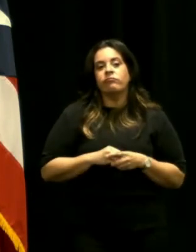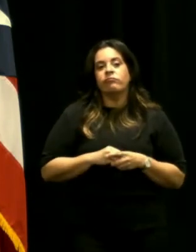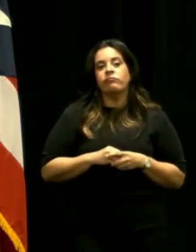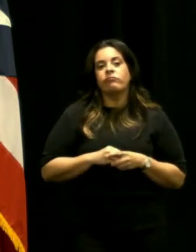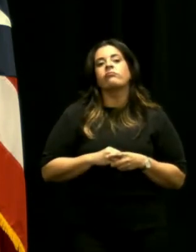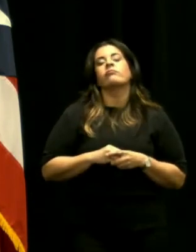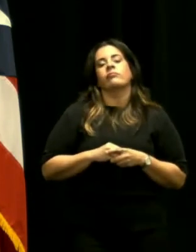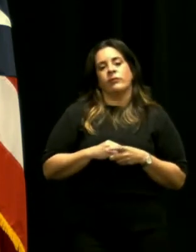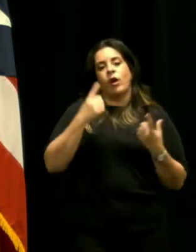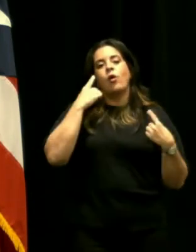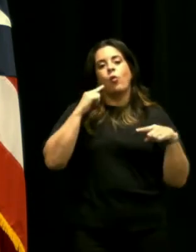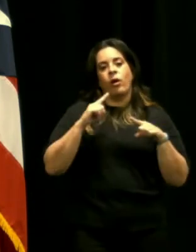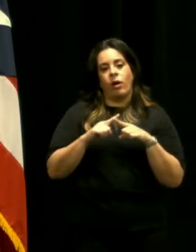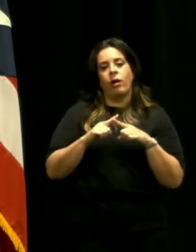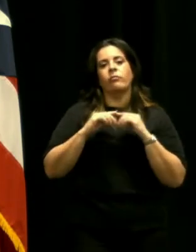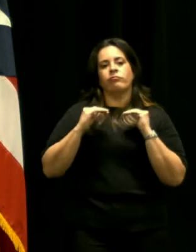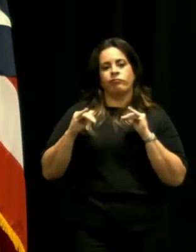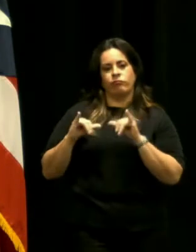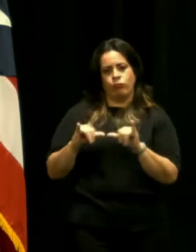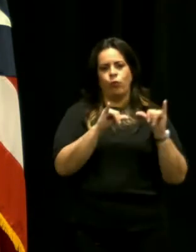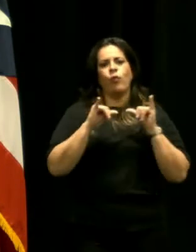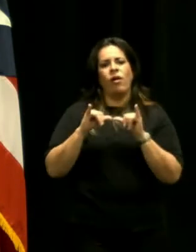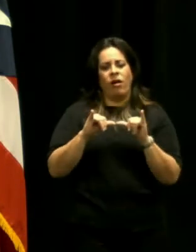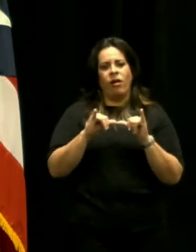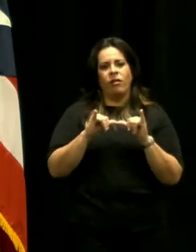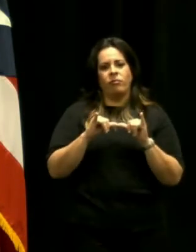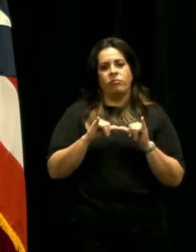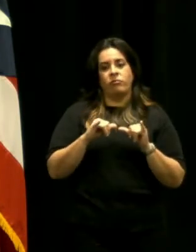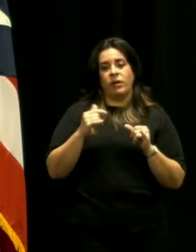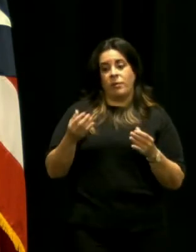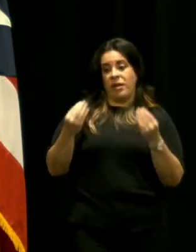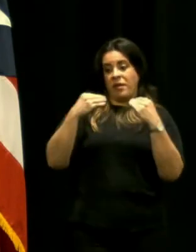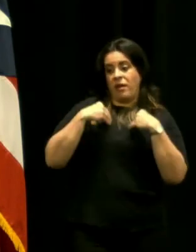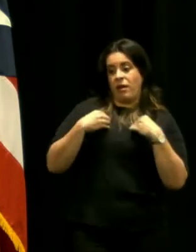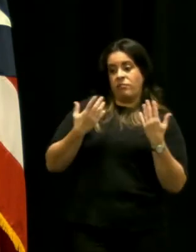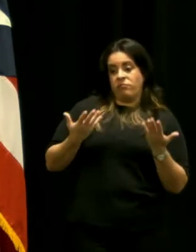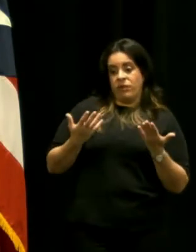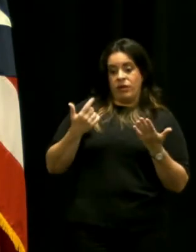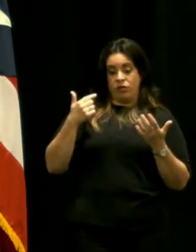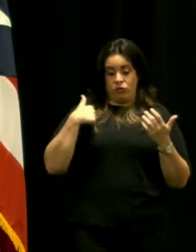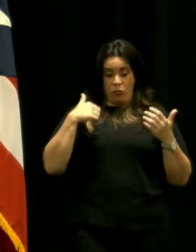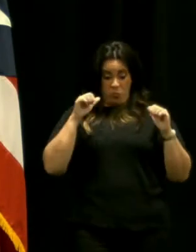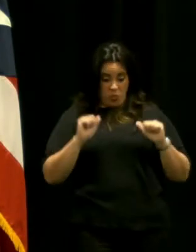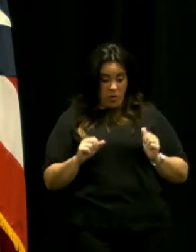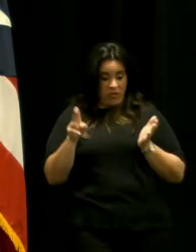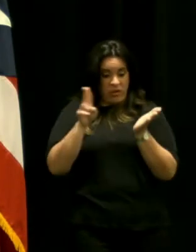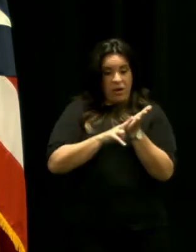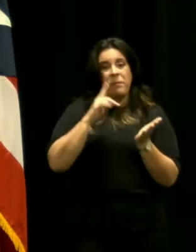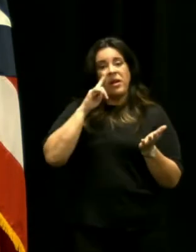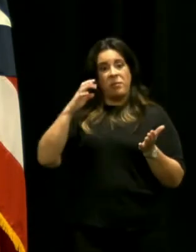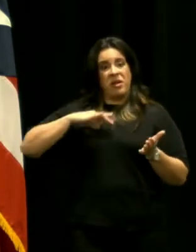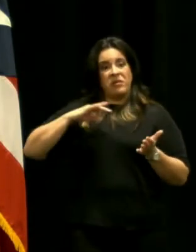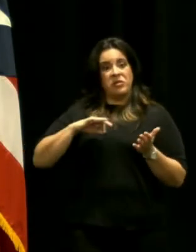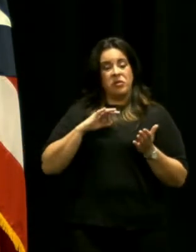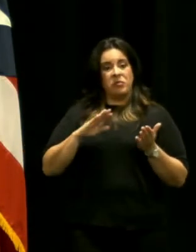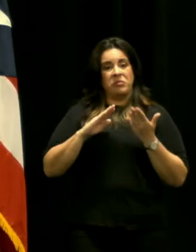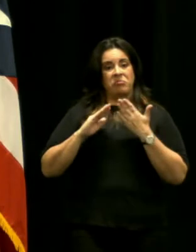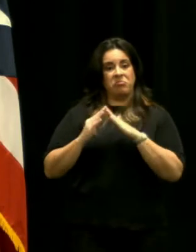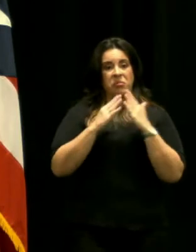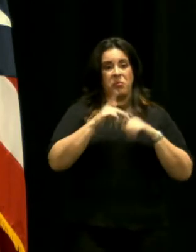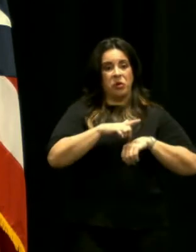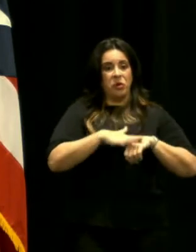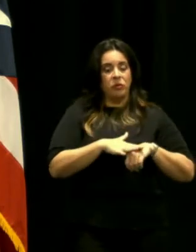legislación de consenso que en su momento yo reciba algo que yo pueda firmar por el bien del pueblo entonces